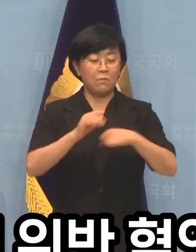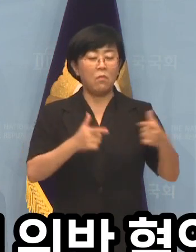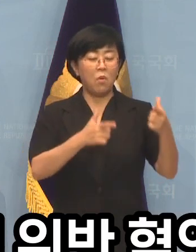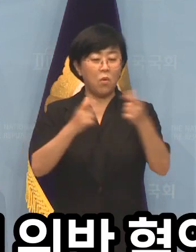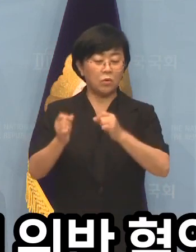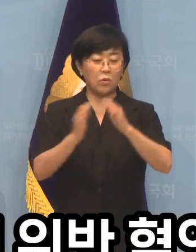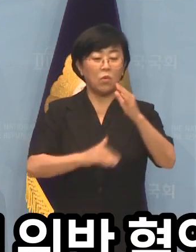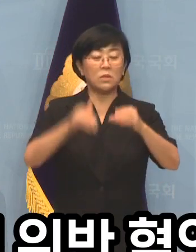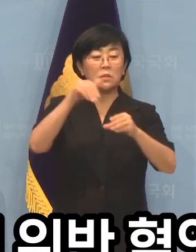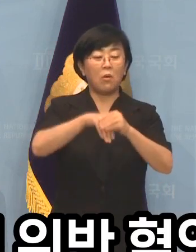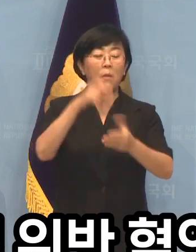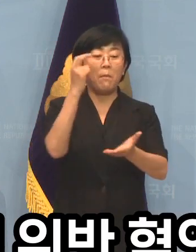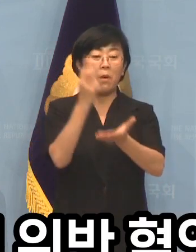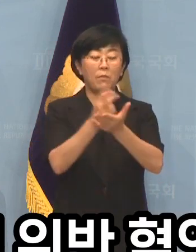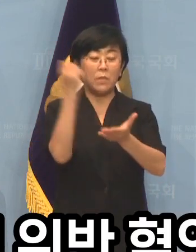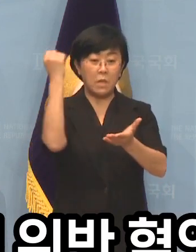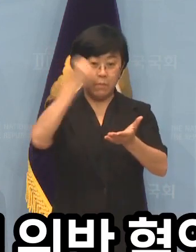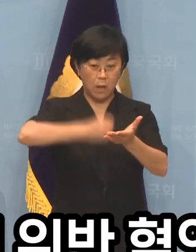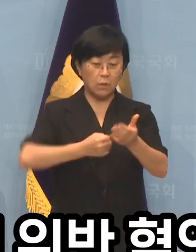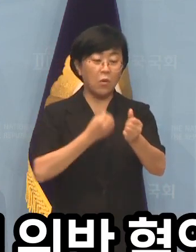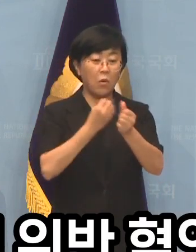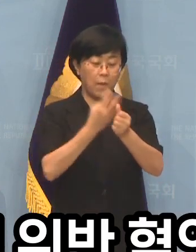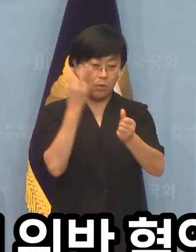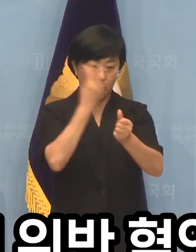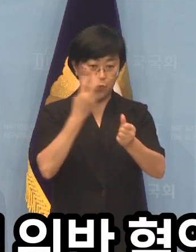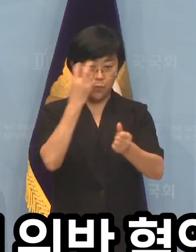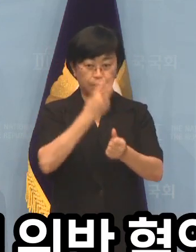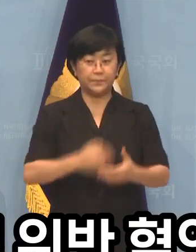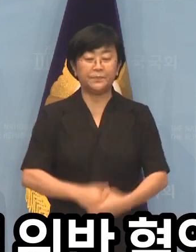공직선거법 위반 혐의로 고발을 검토합니다.